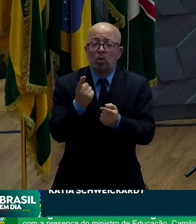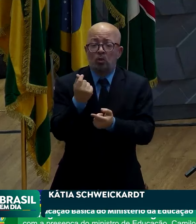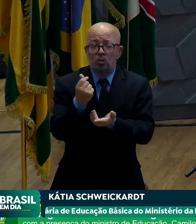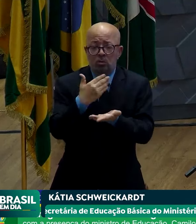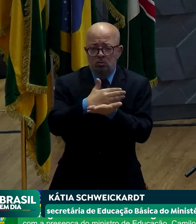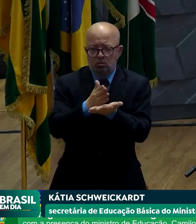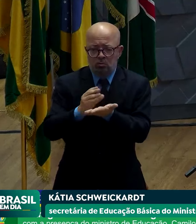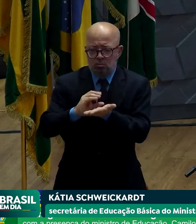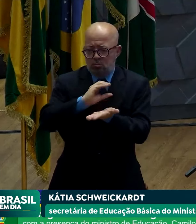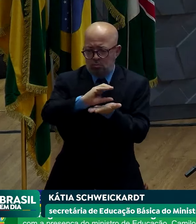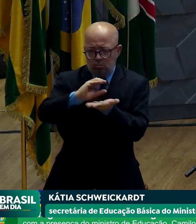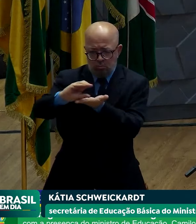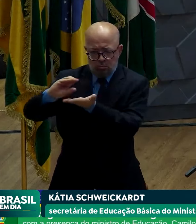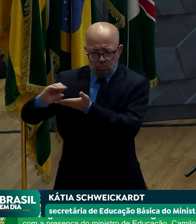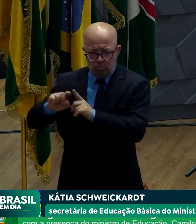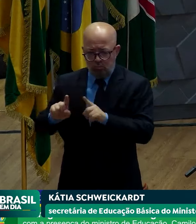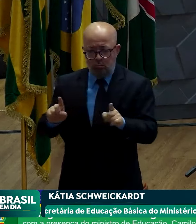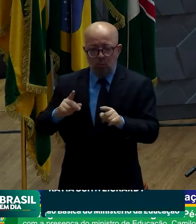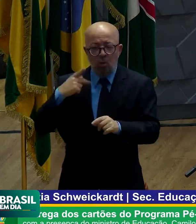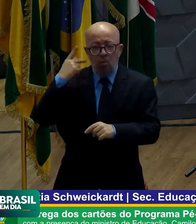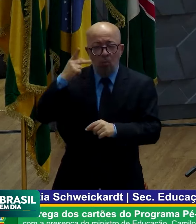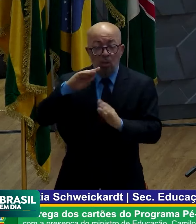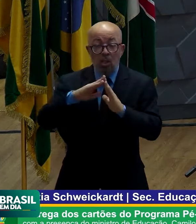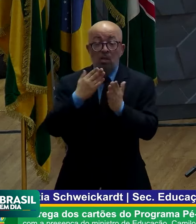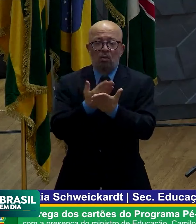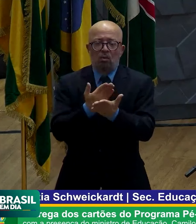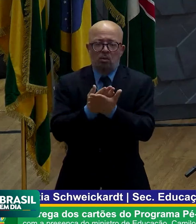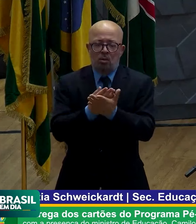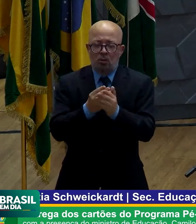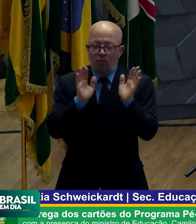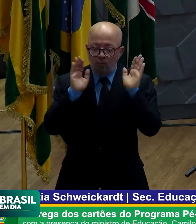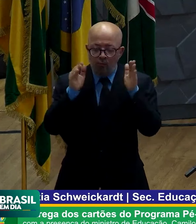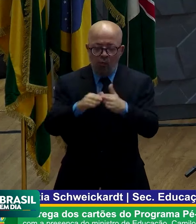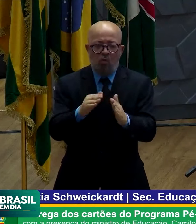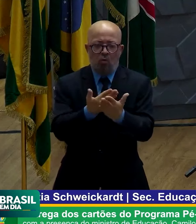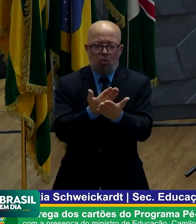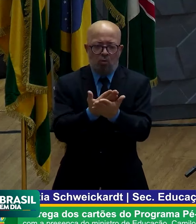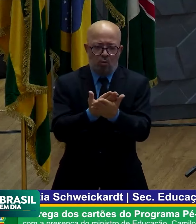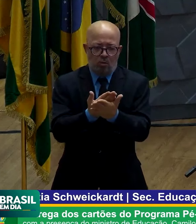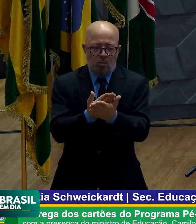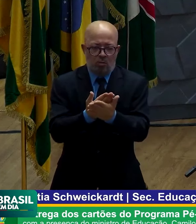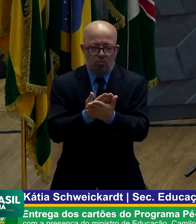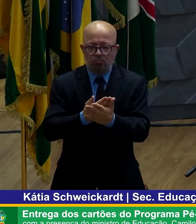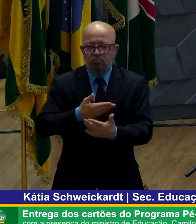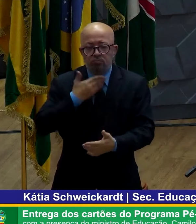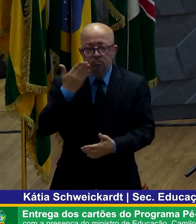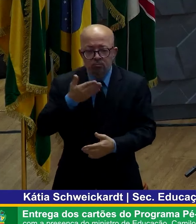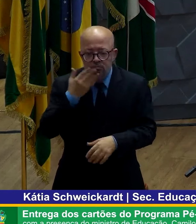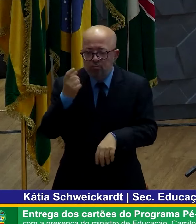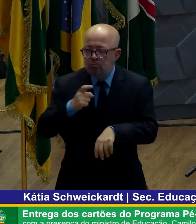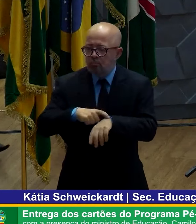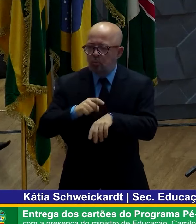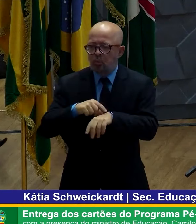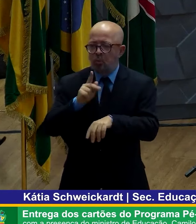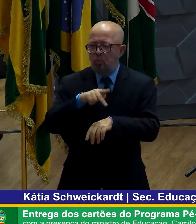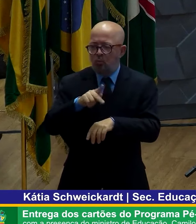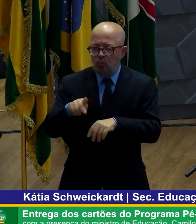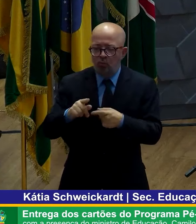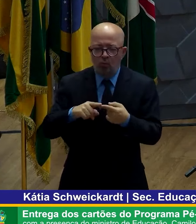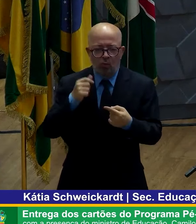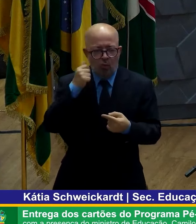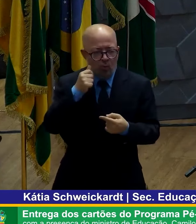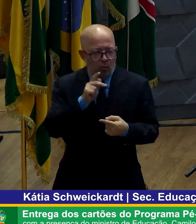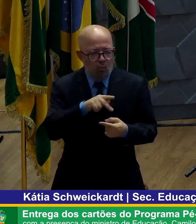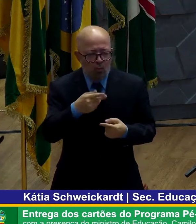de renda. Ele é uma política educacional. É oportunidade, professoras e professores, e vocês